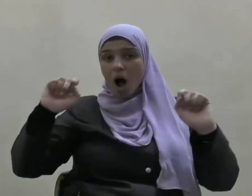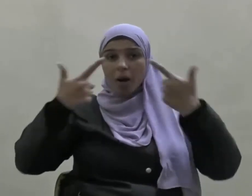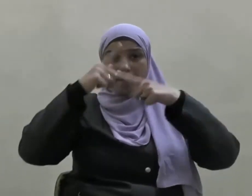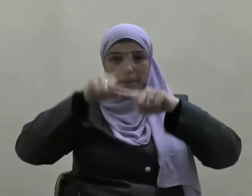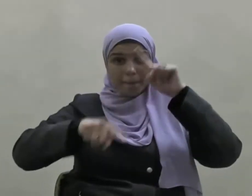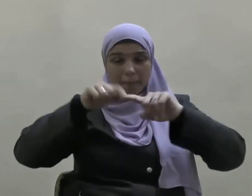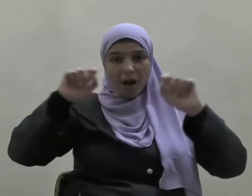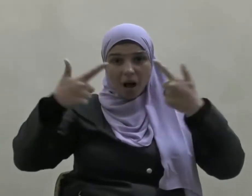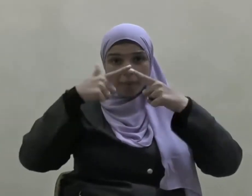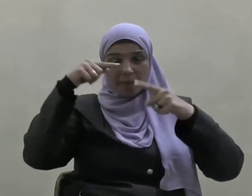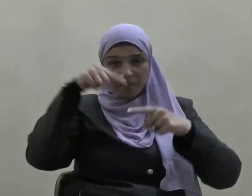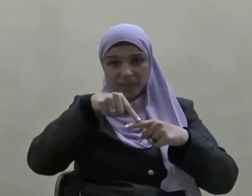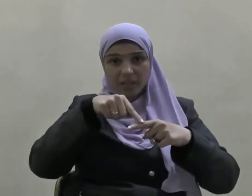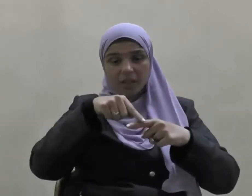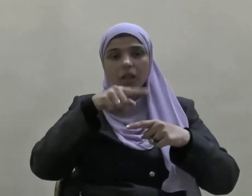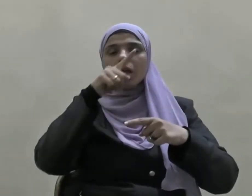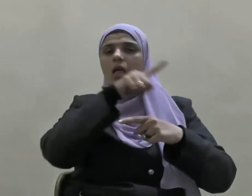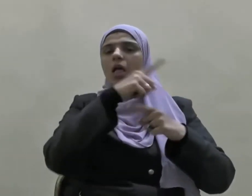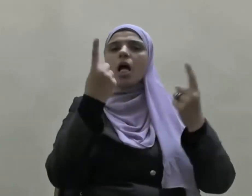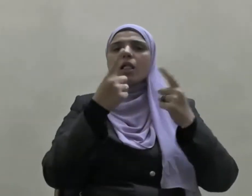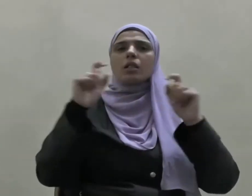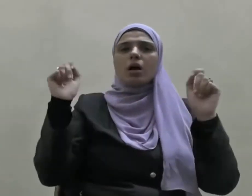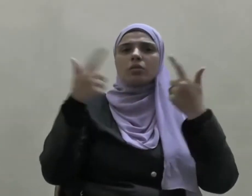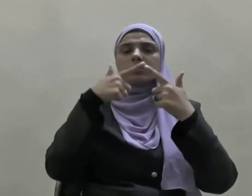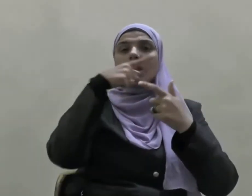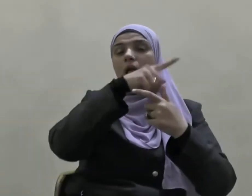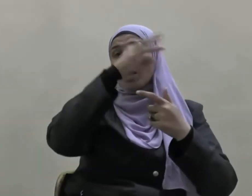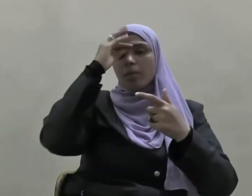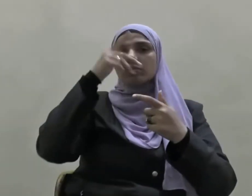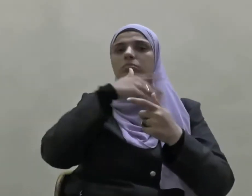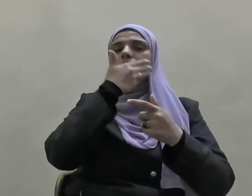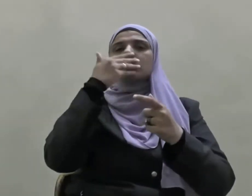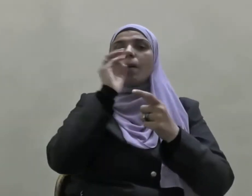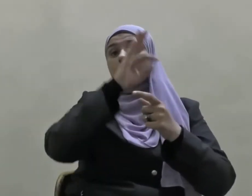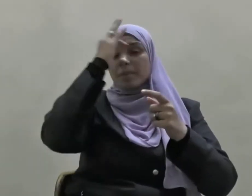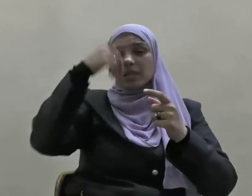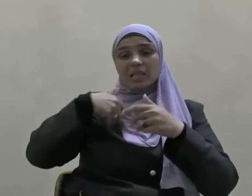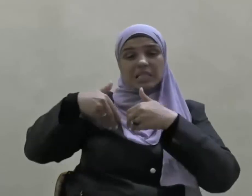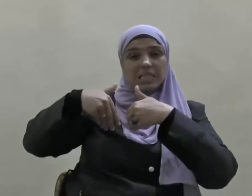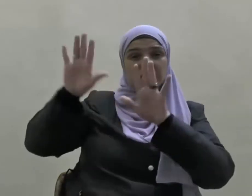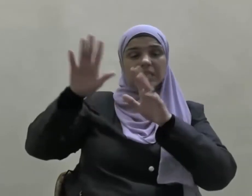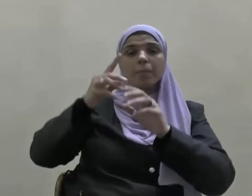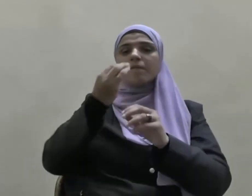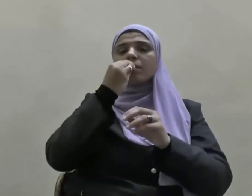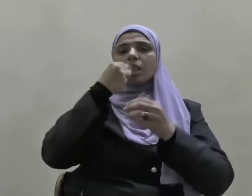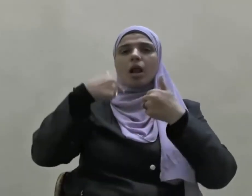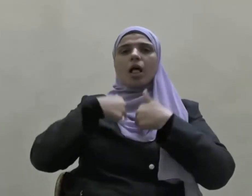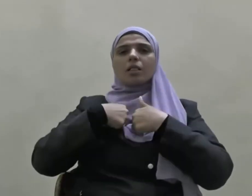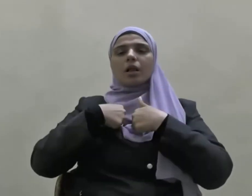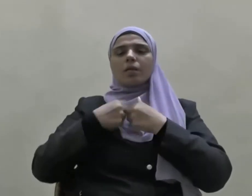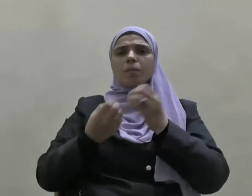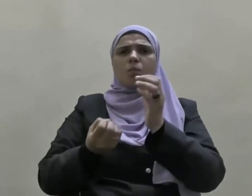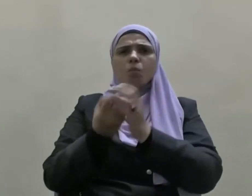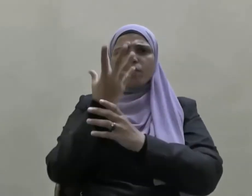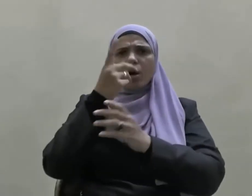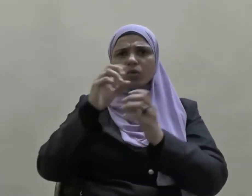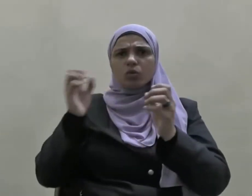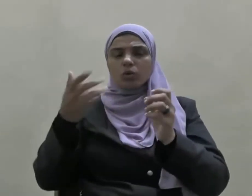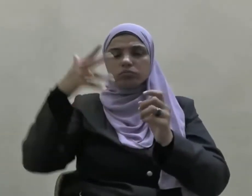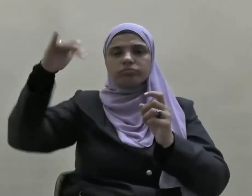قاتلتهم ظفرت وإن تركتهم أفطرت عندنا فدخلوا عليه من يومه